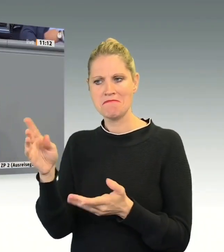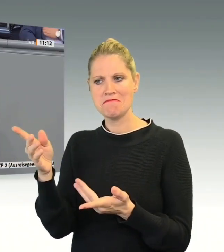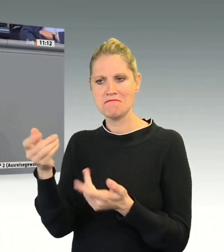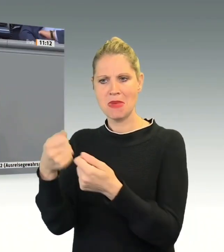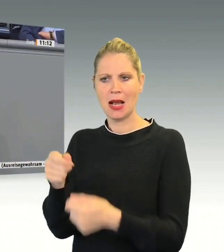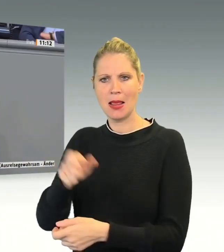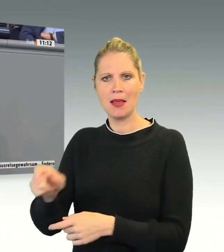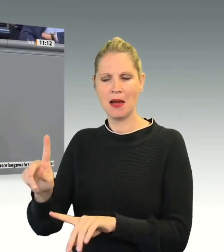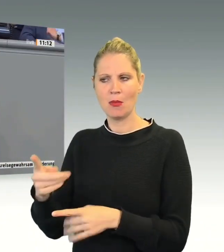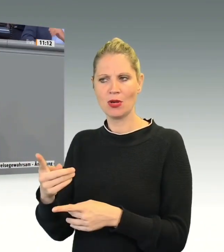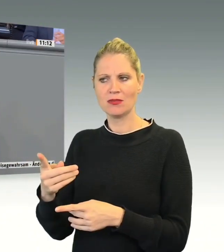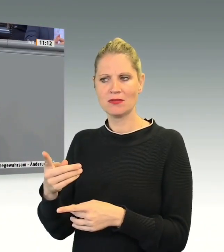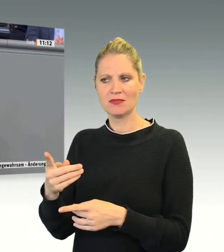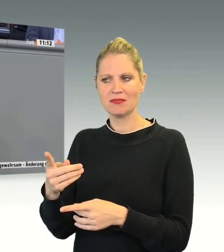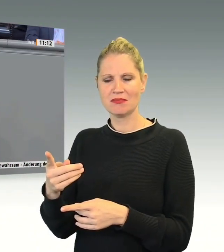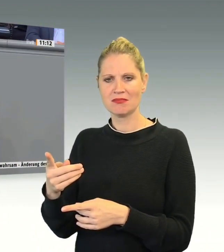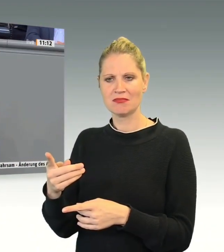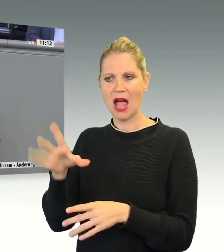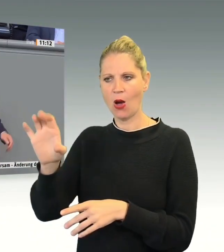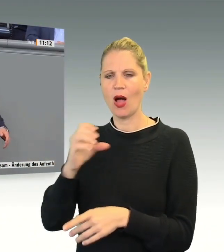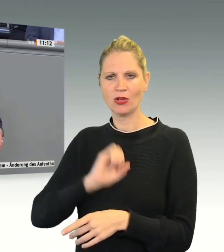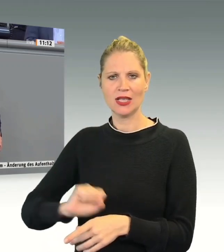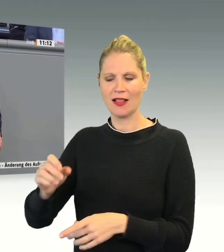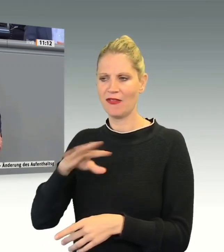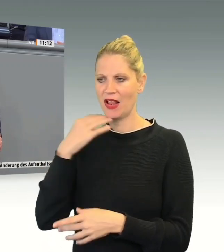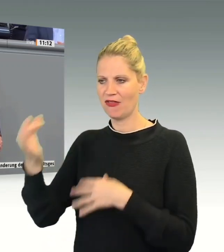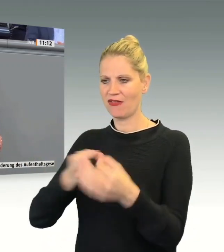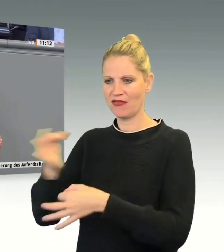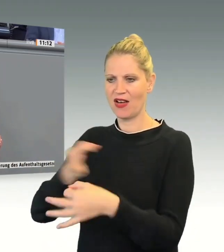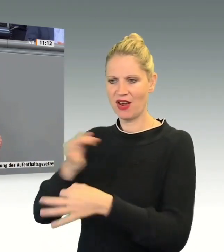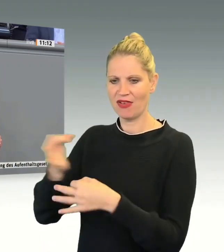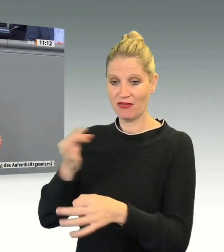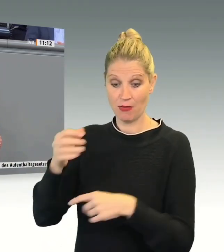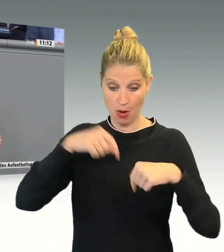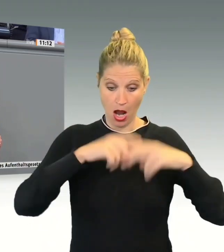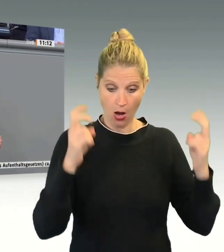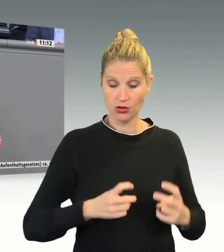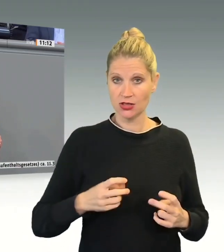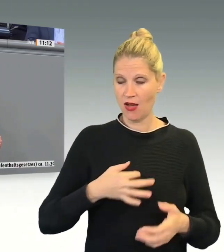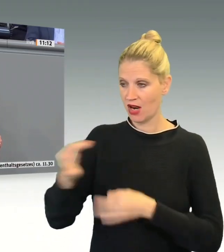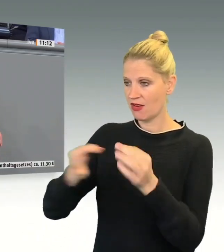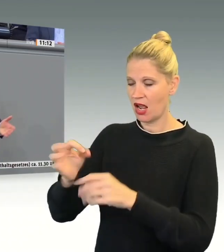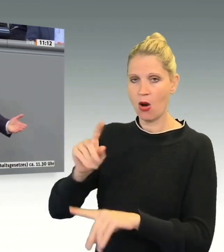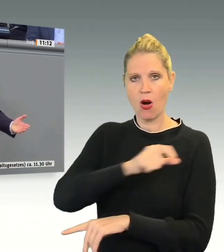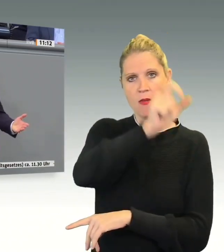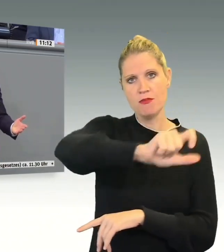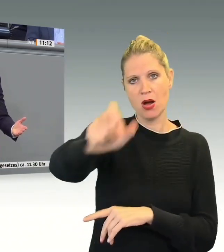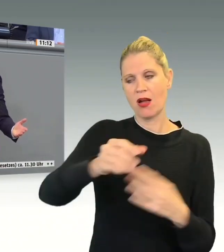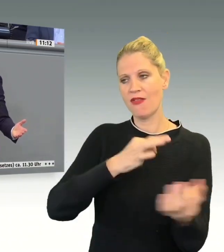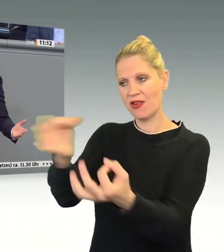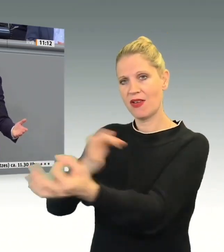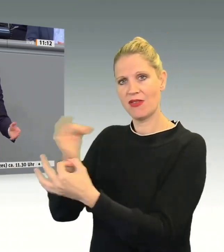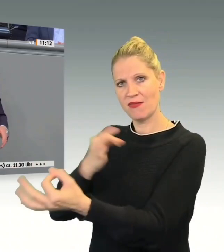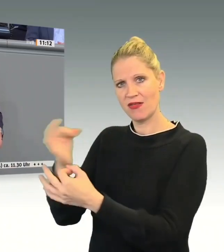sondern auch Fragen aus der Bevölkerung, von den Bürgerinnen und Bürgern. Es geht schon mal damit los,